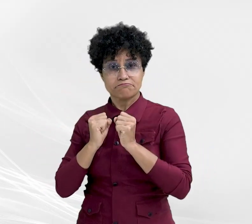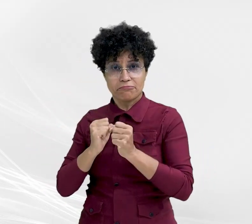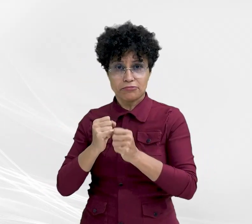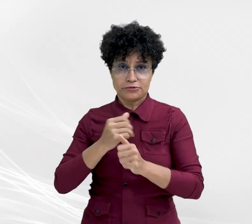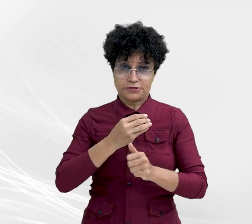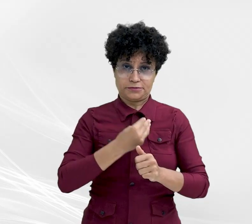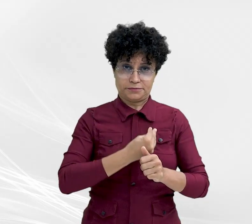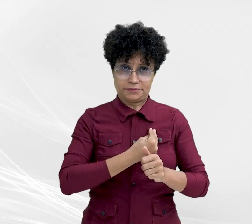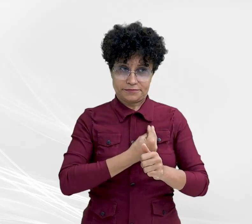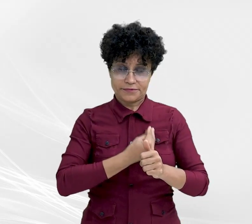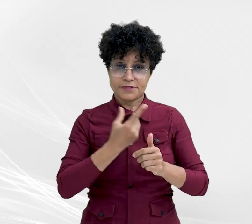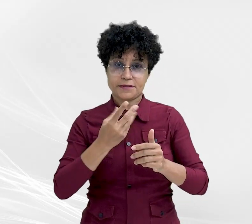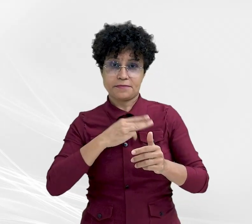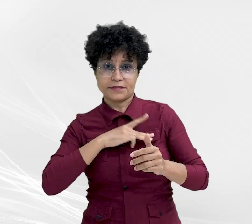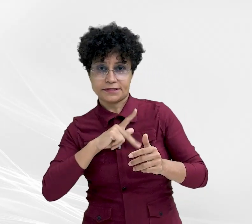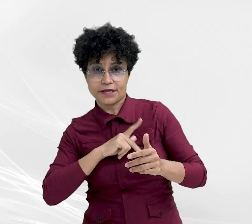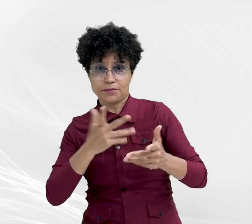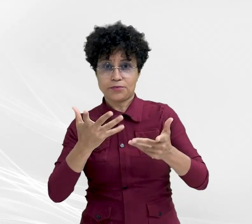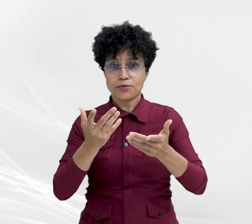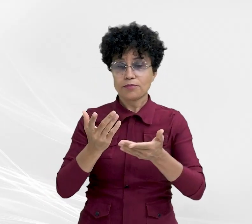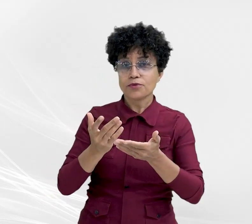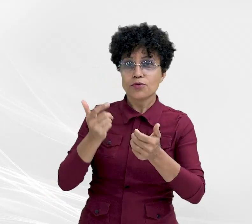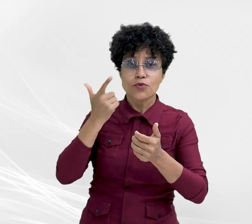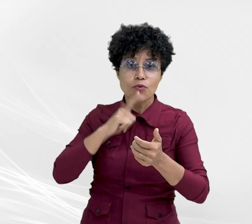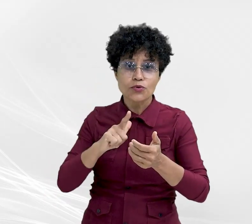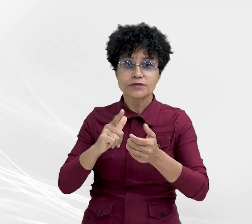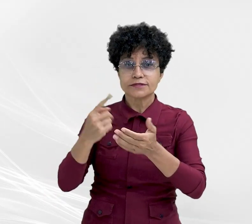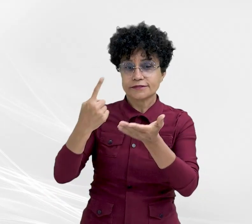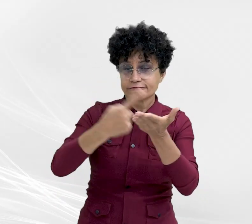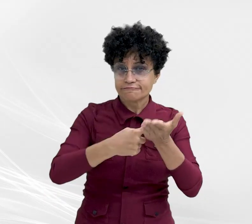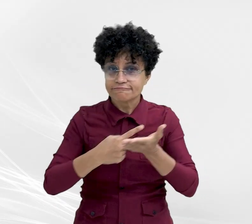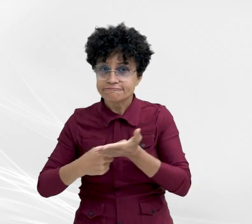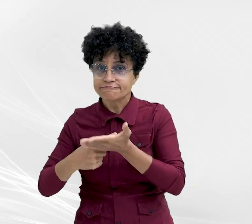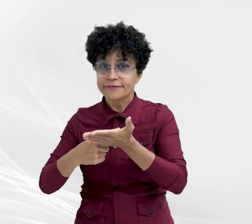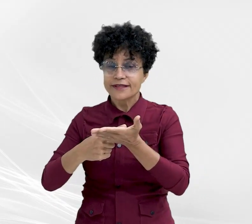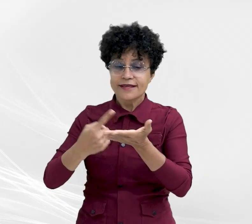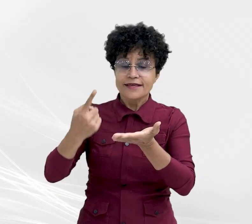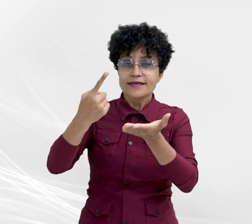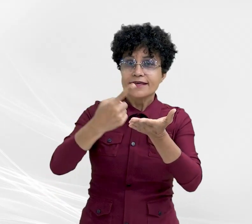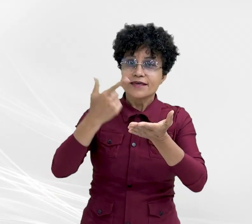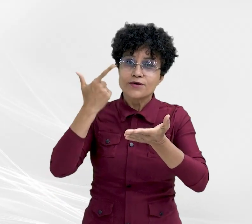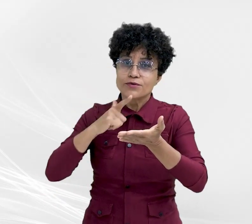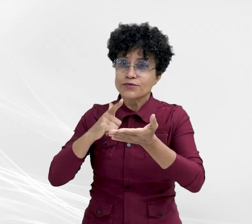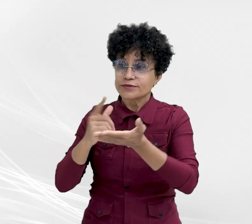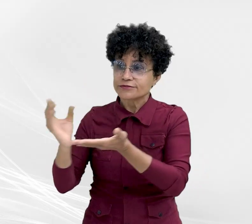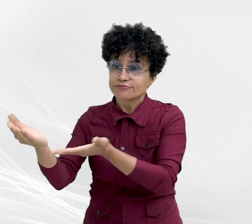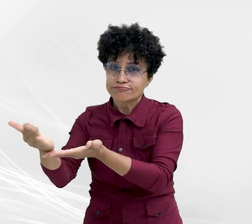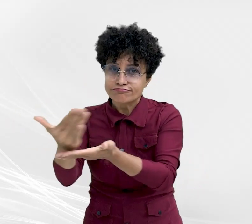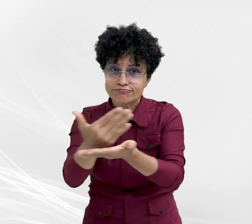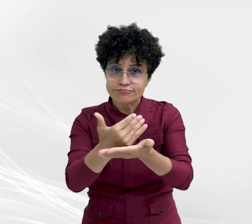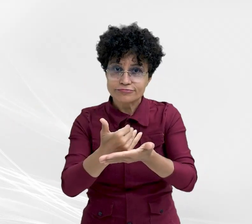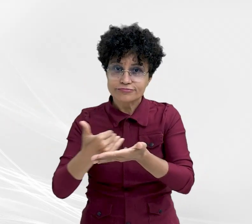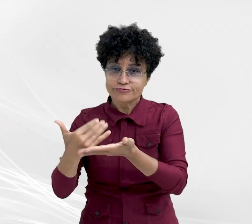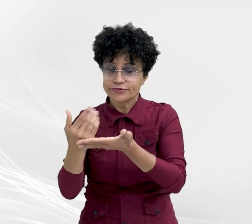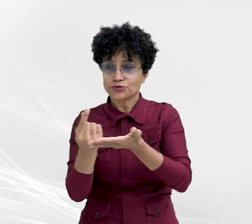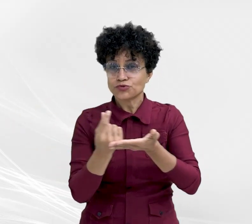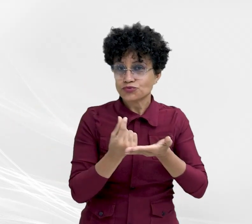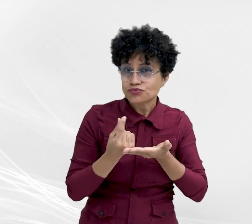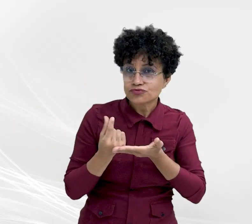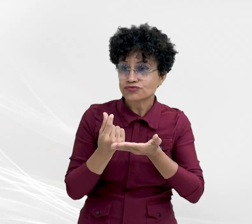Público abrir mão de uma ação penal e fazer um acordo de modo a angariar fundos para reverter em favor da sociedade. Com os